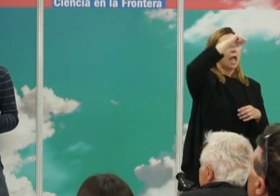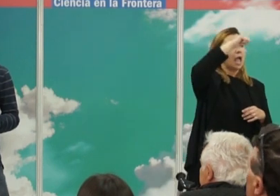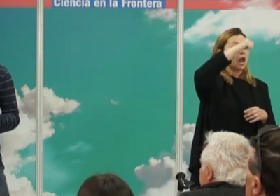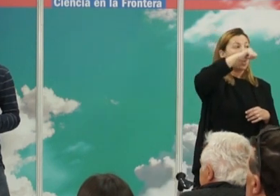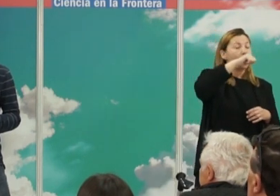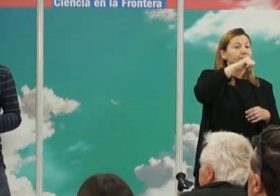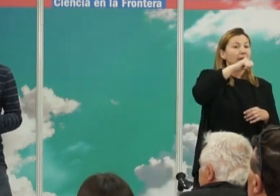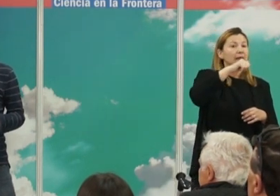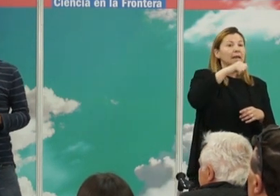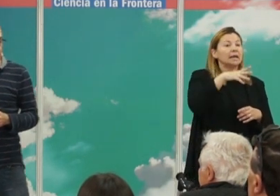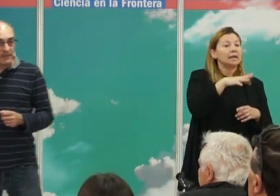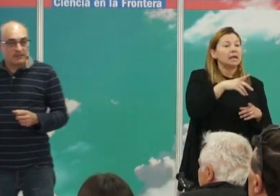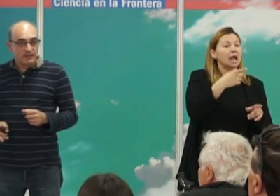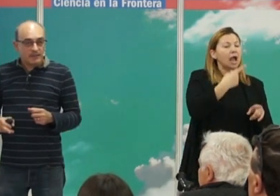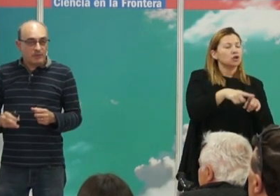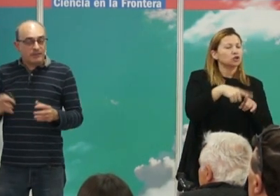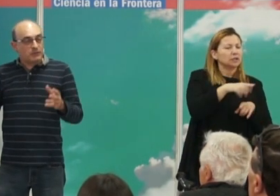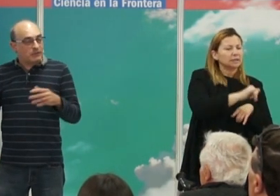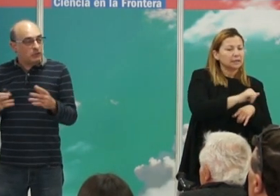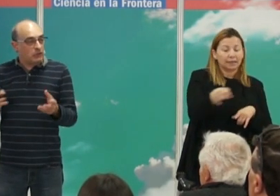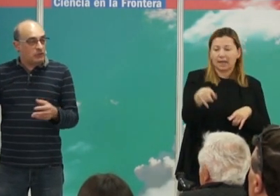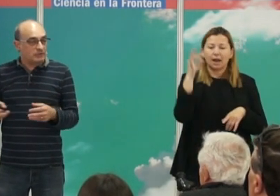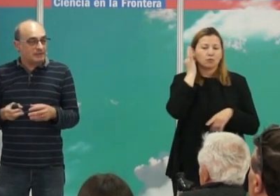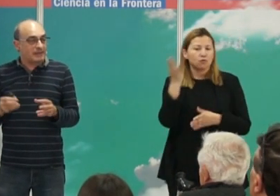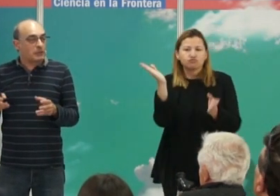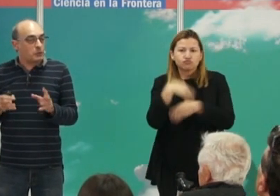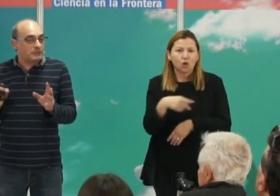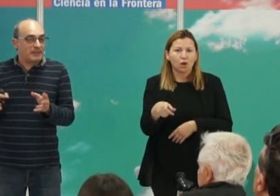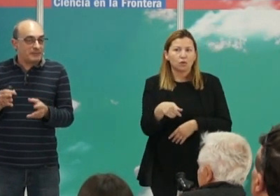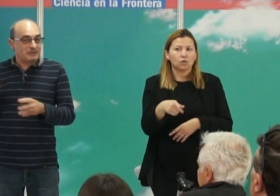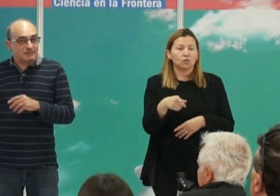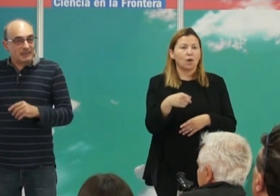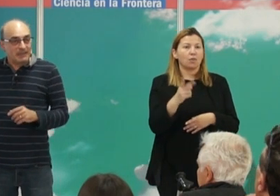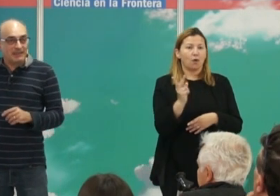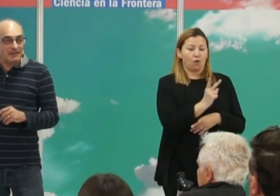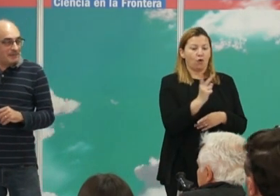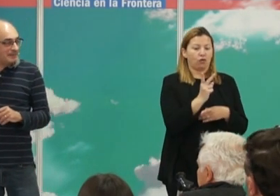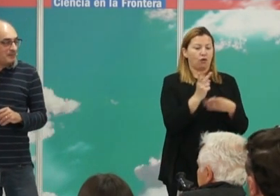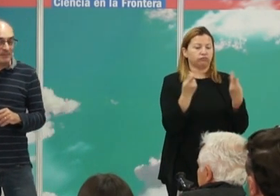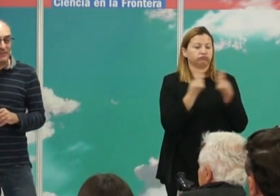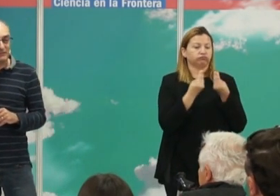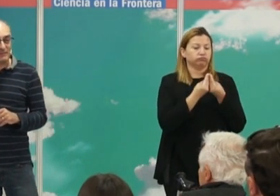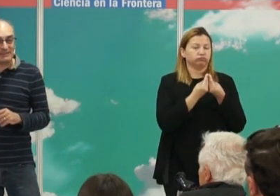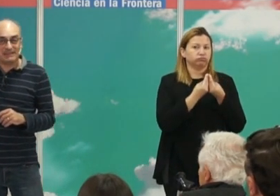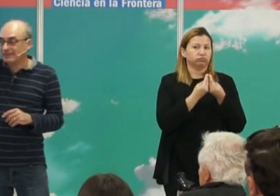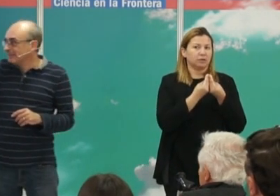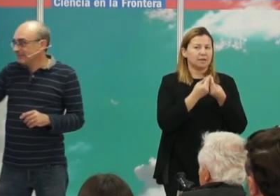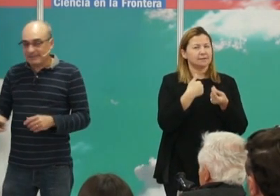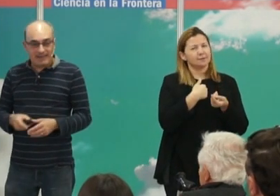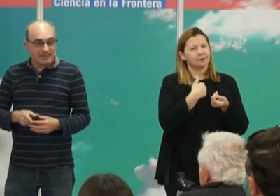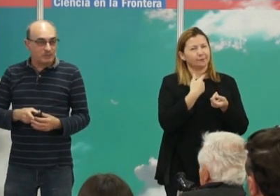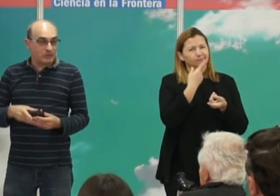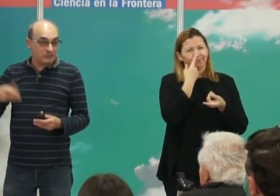ancestralidad y la mujer no. Que por cierto, cuando te entierran conjuntamente siempre me hace sospechar